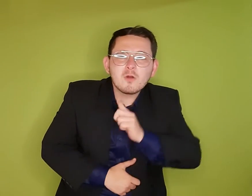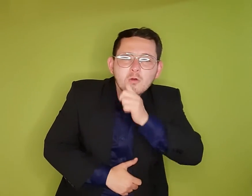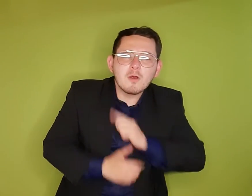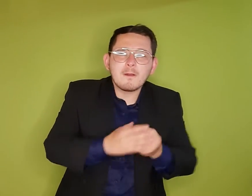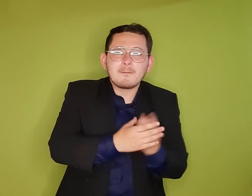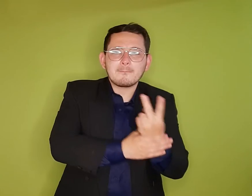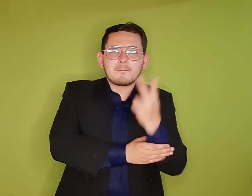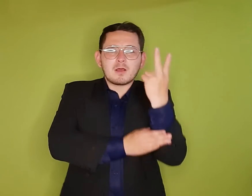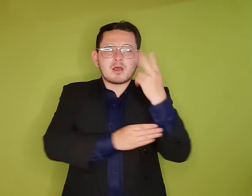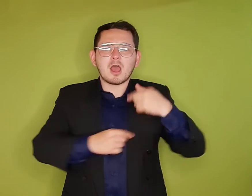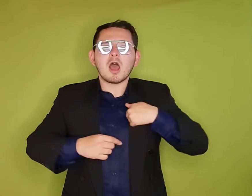salud.